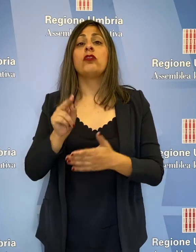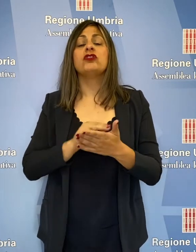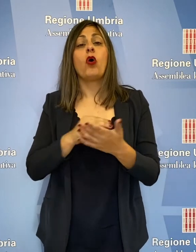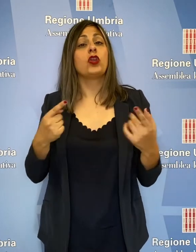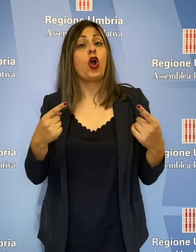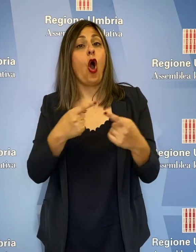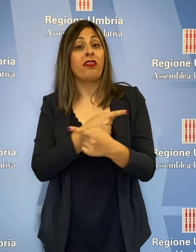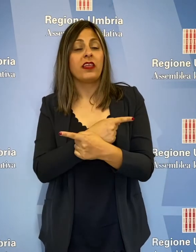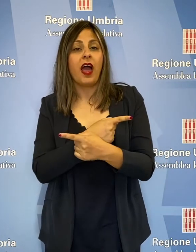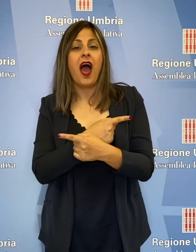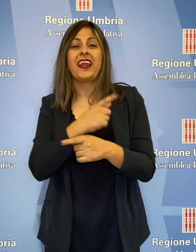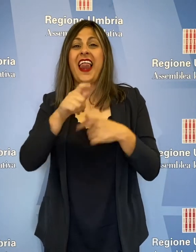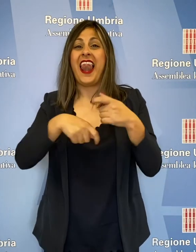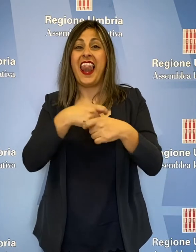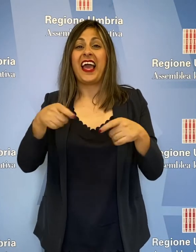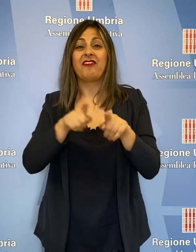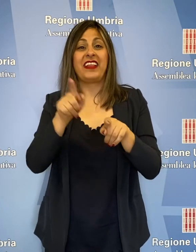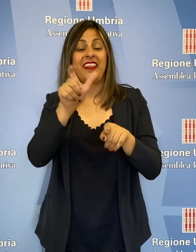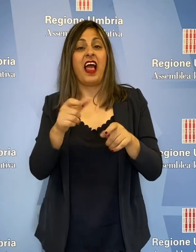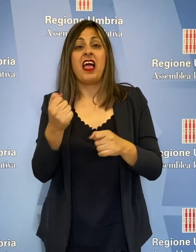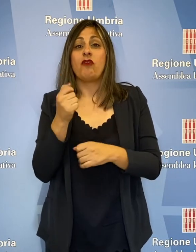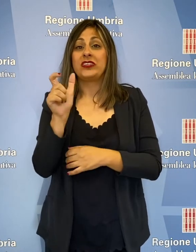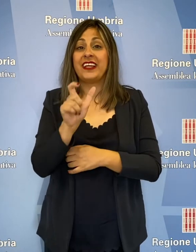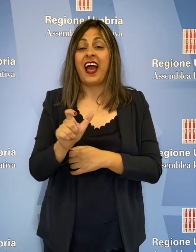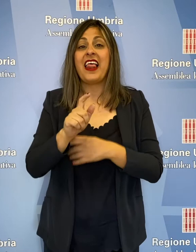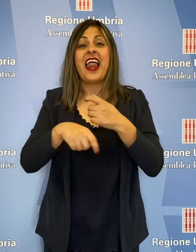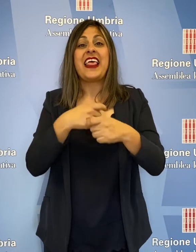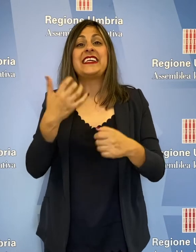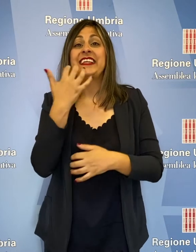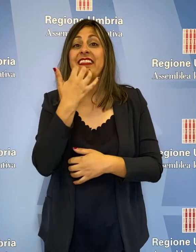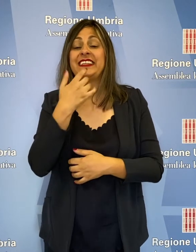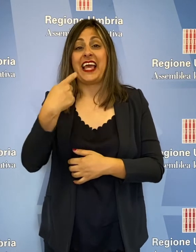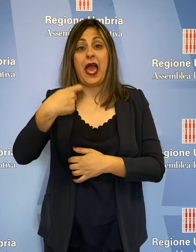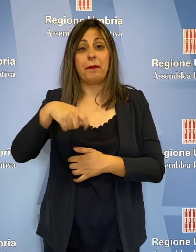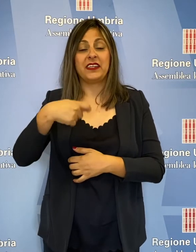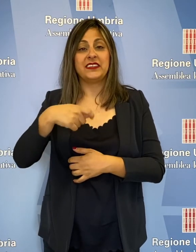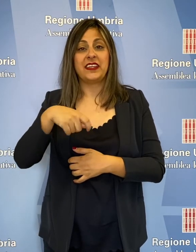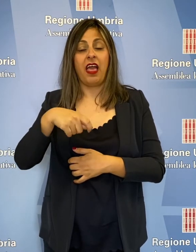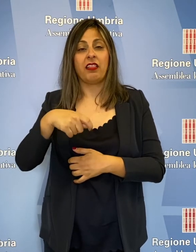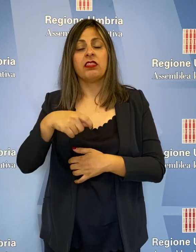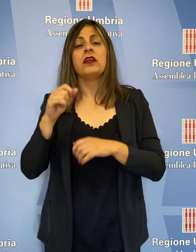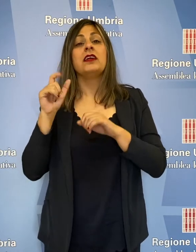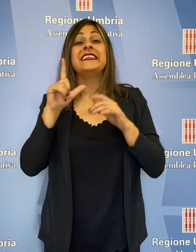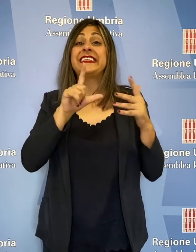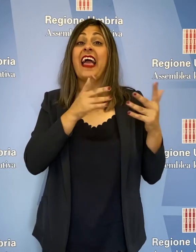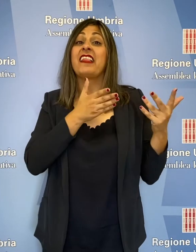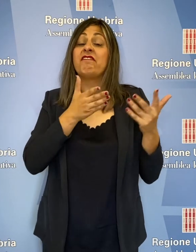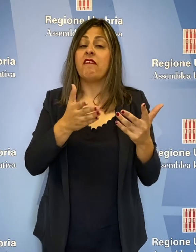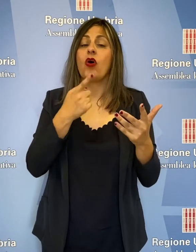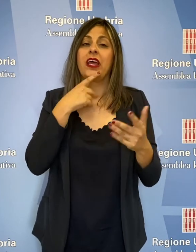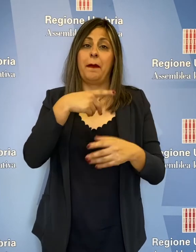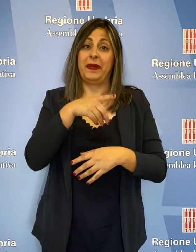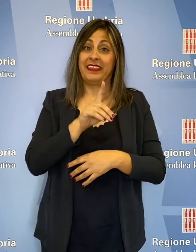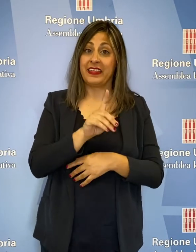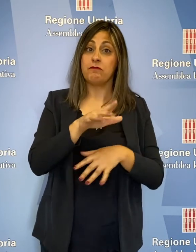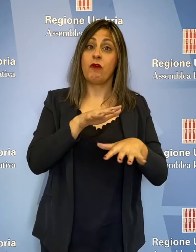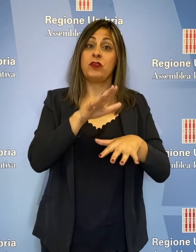12 voti contrari, Lega, Fratelli d'Italia, Forza Italia, lista Tesei Presidente, 7 a favore, Partito Democratico,